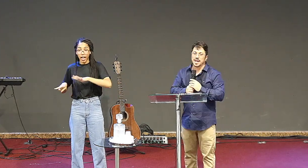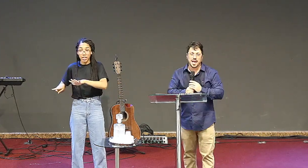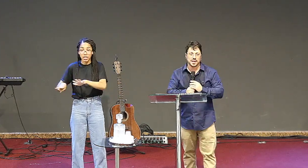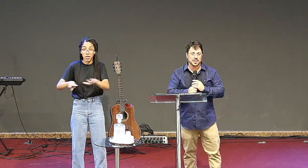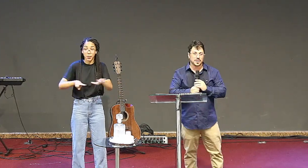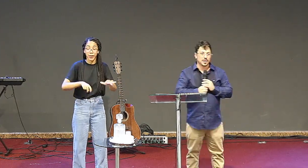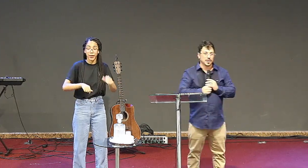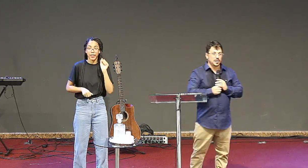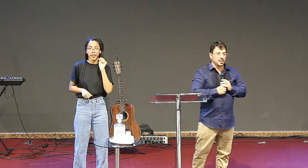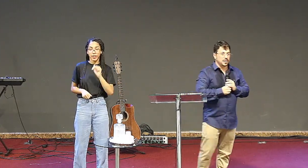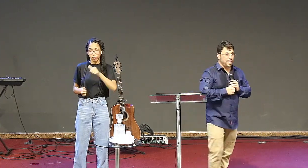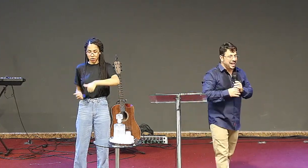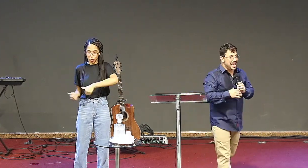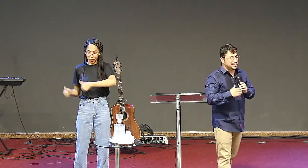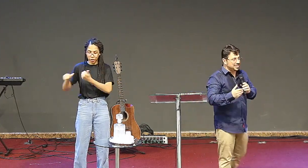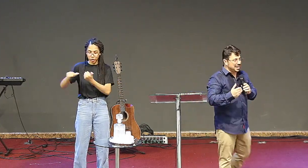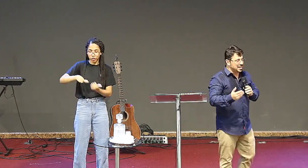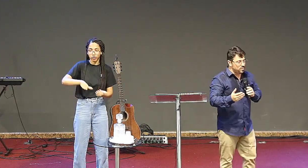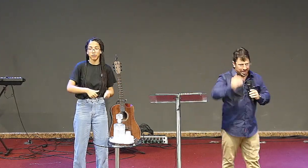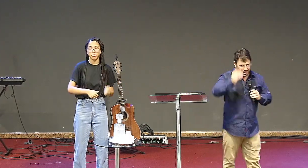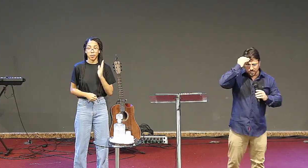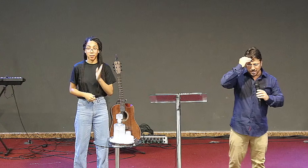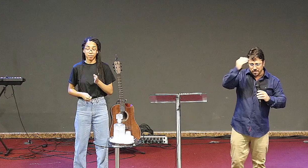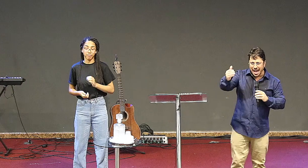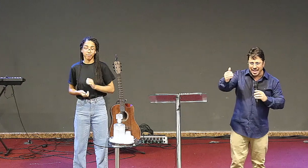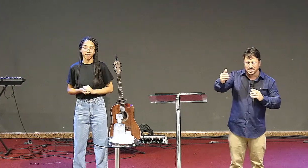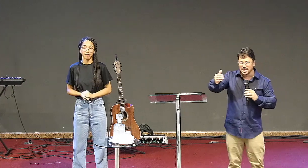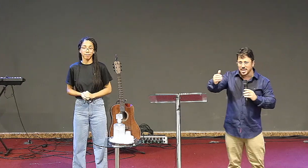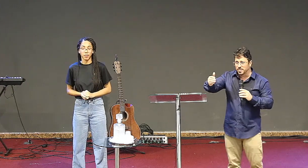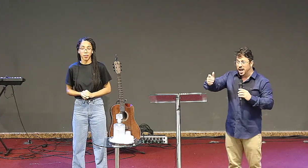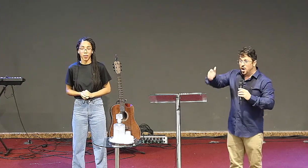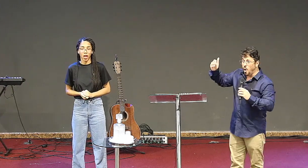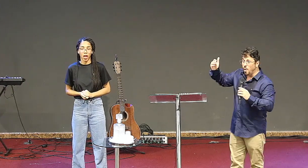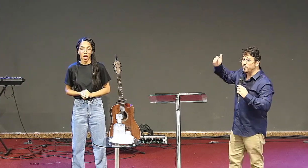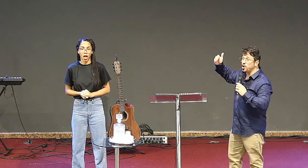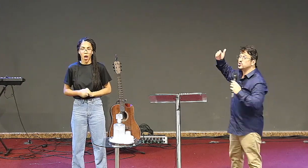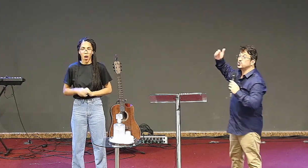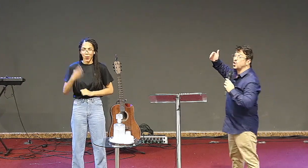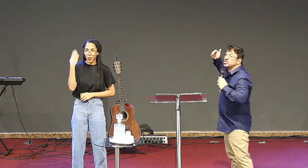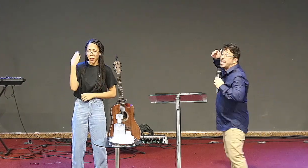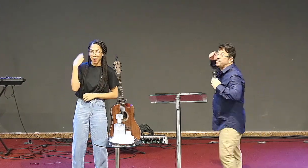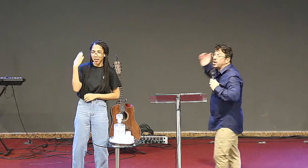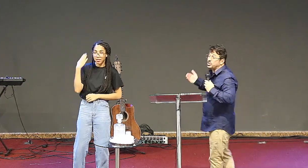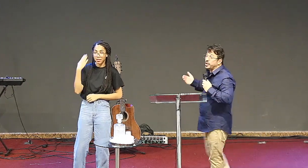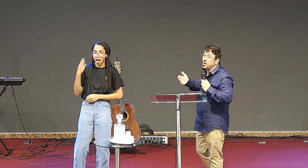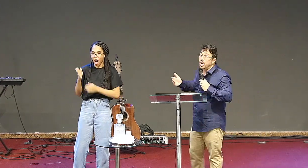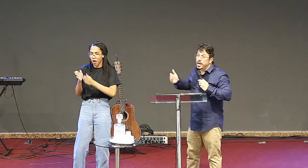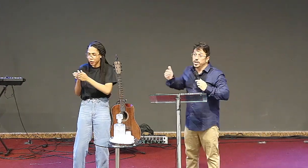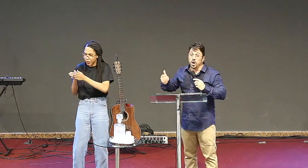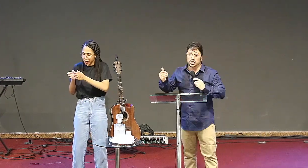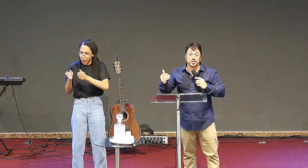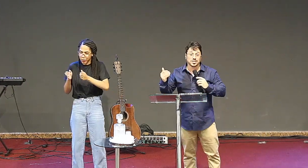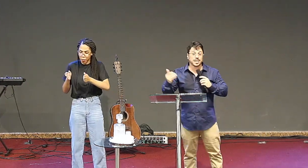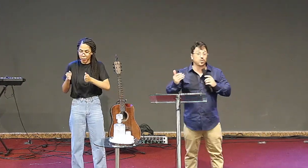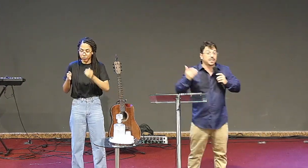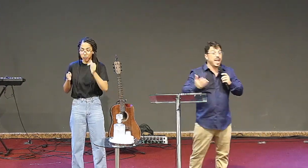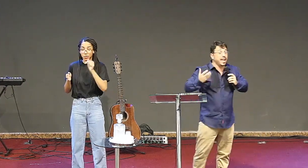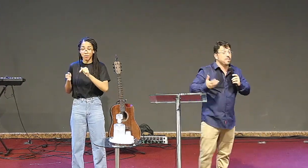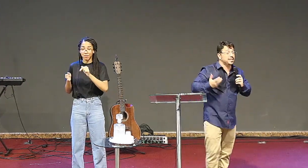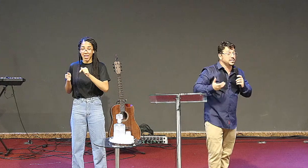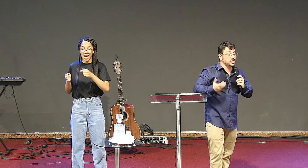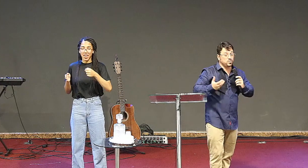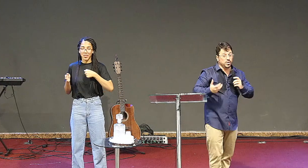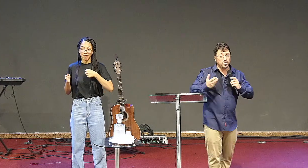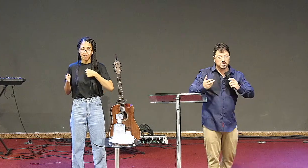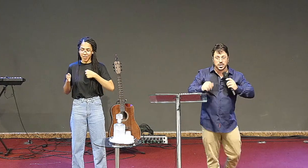de se batizar parece naquele momento que você para e se lembra como foi gostoso servir ao Senhor e hoje você não tem